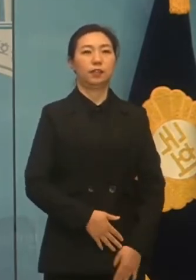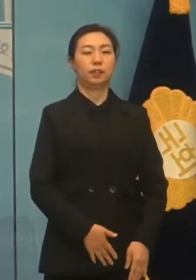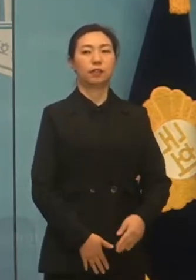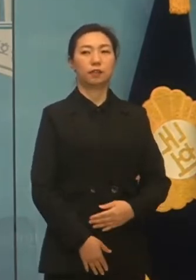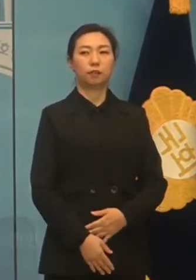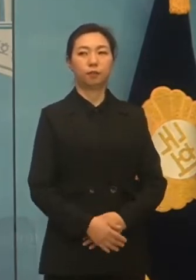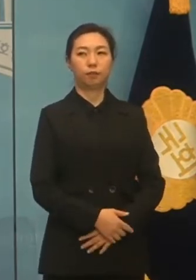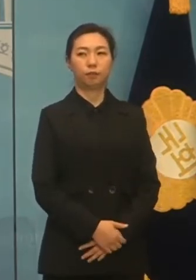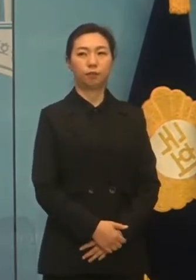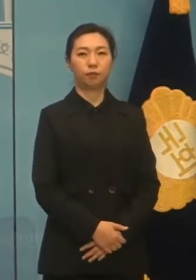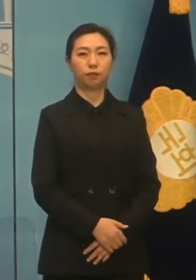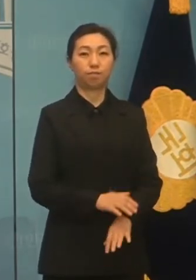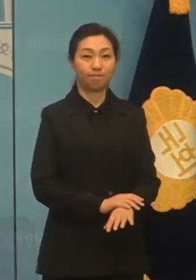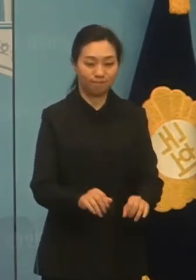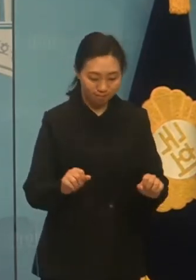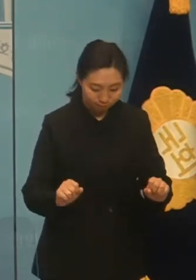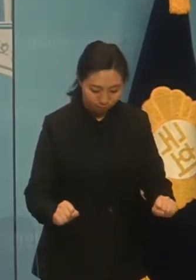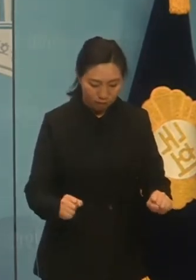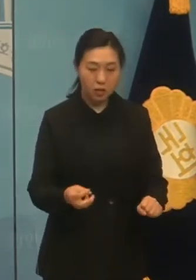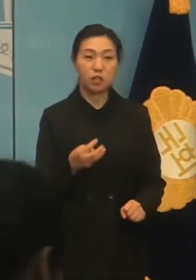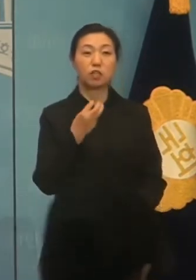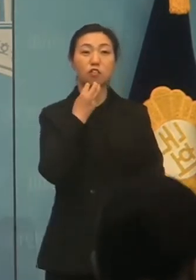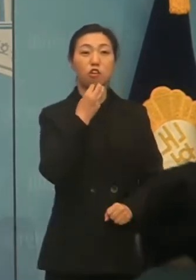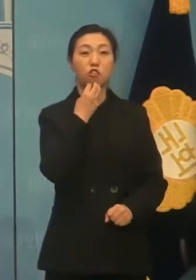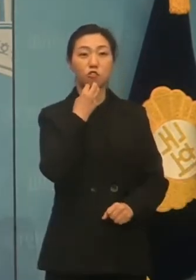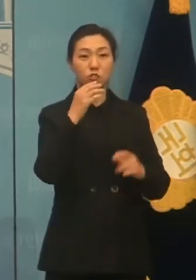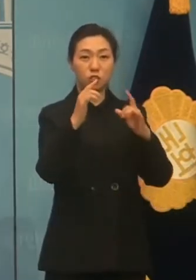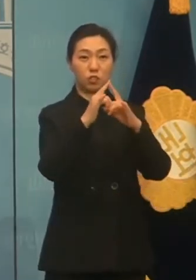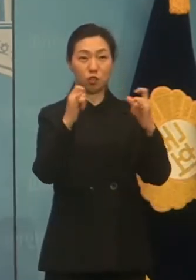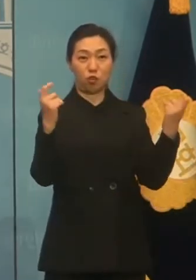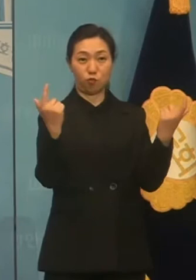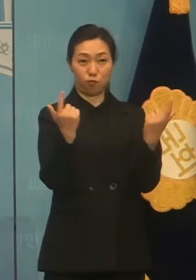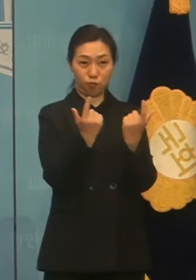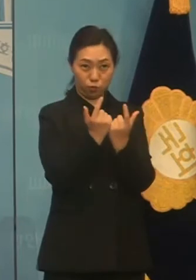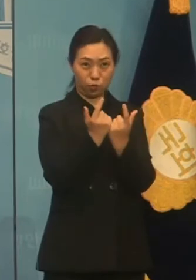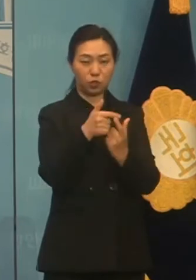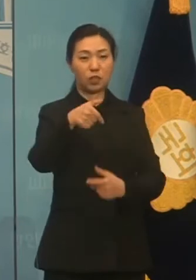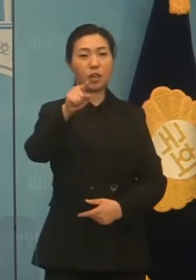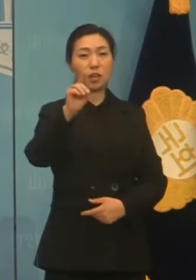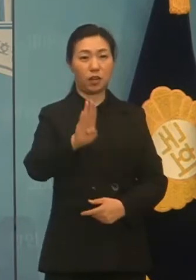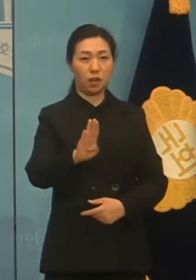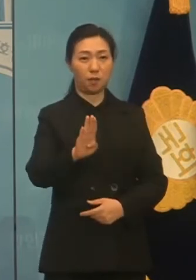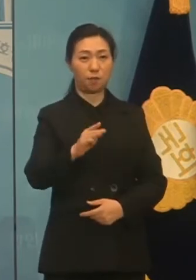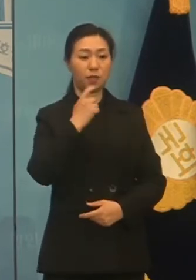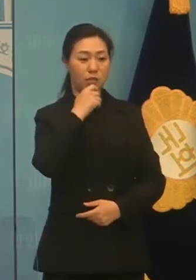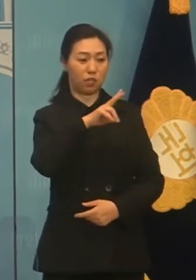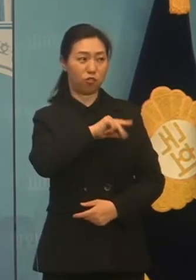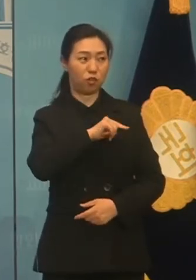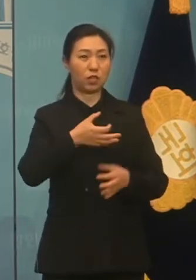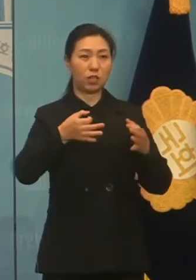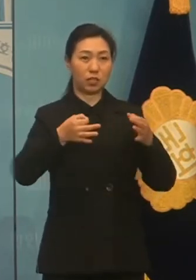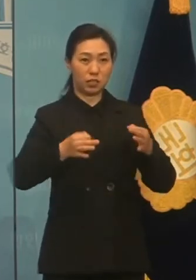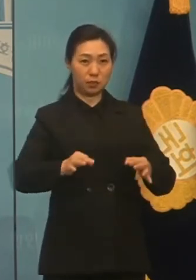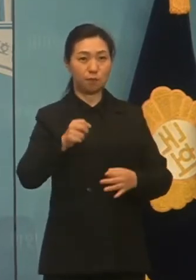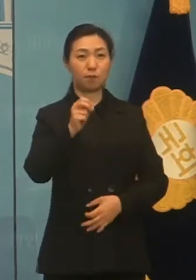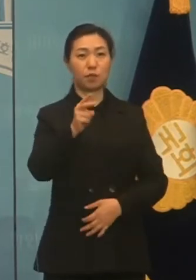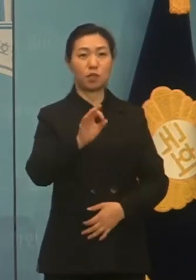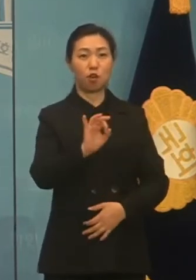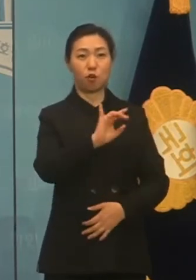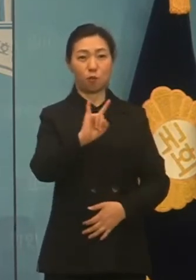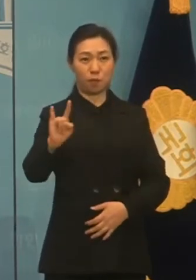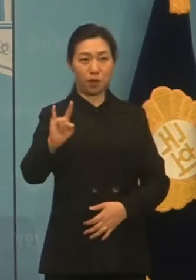안녕하세요. 서울 승부가 국회의원 김영두입니다. 오늘 제가 국민들과